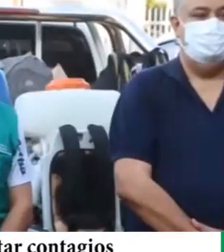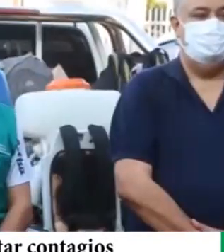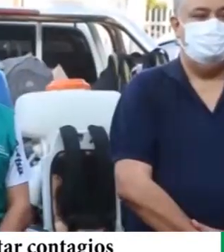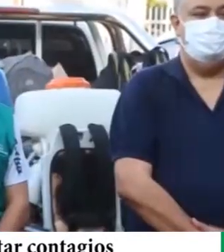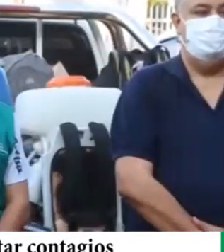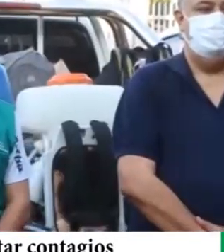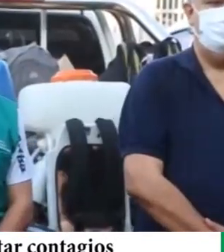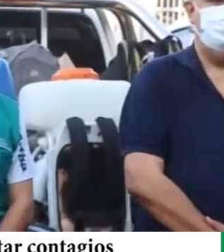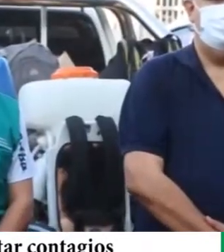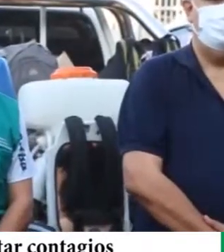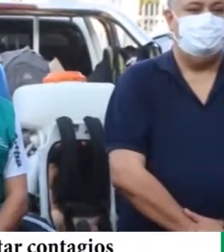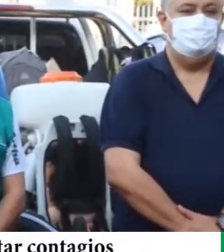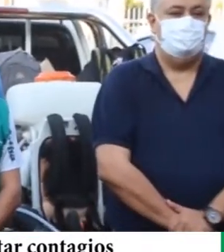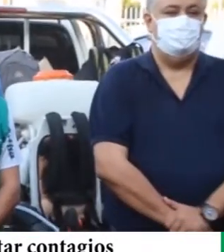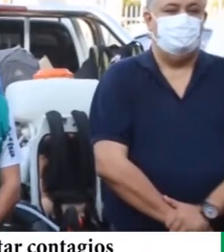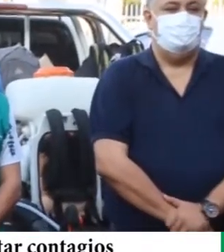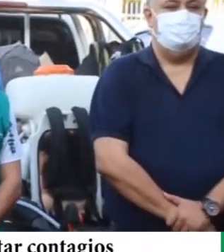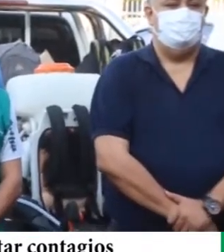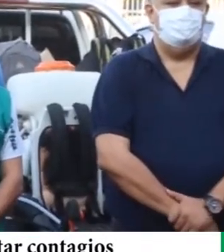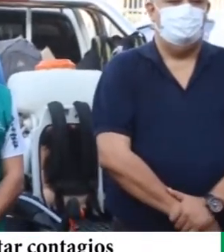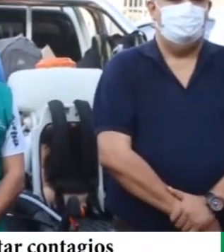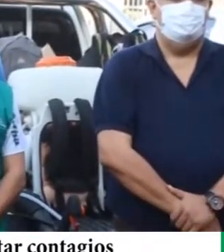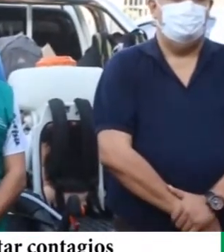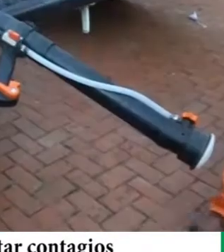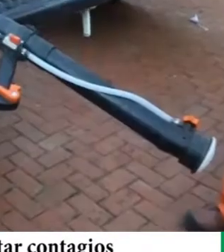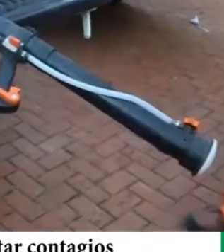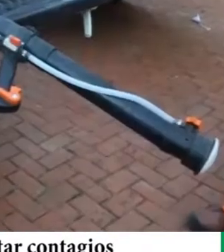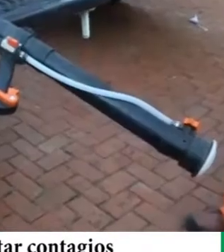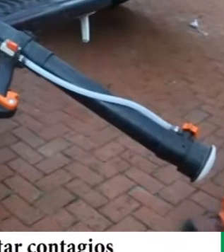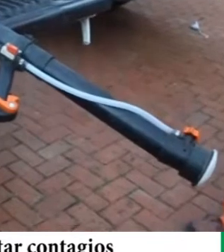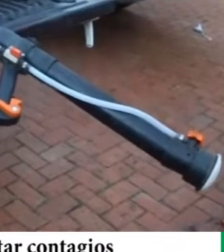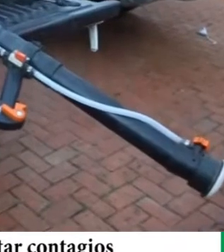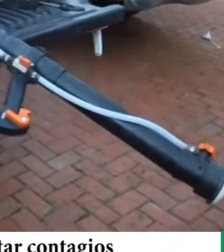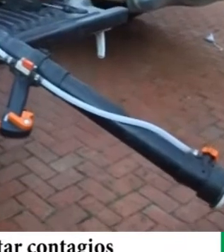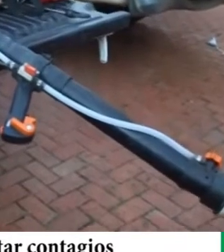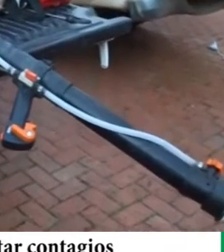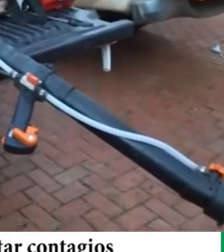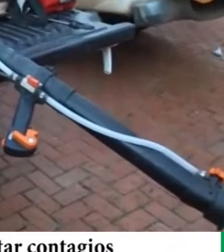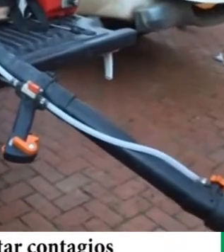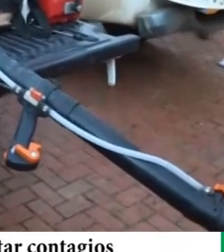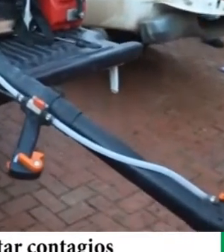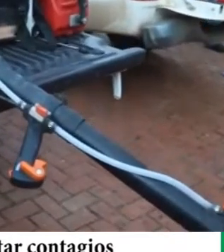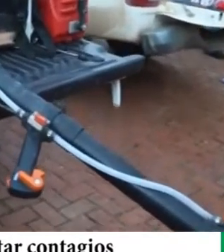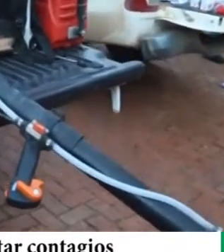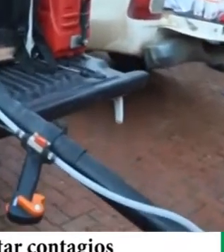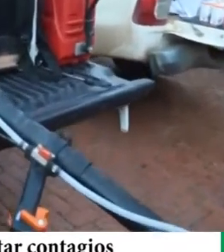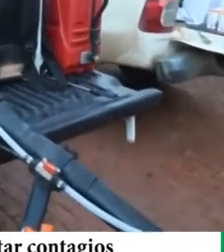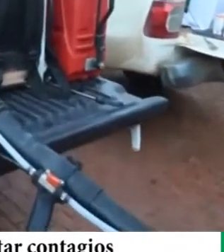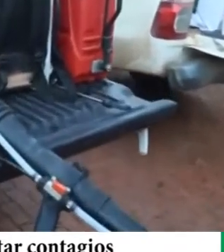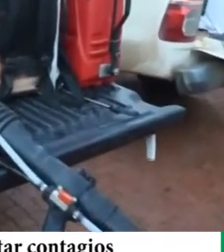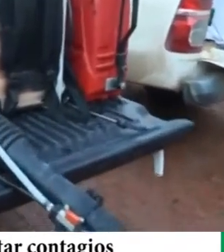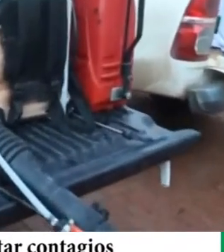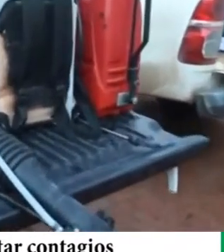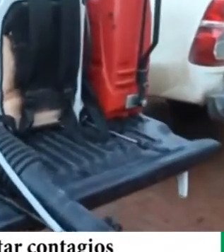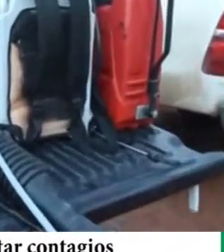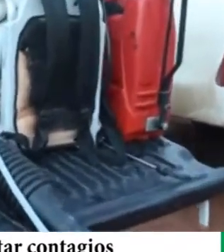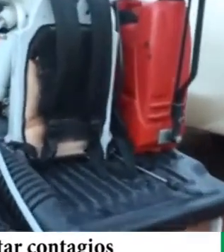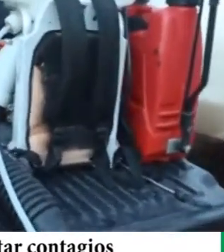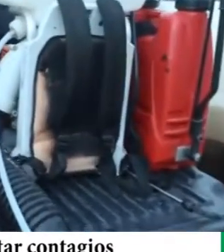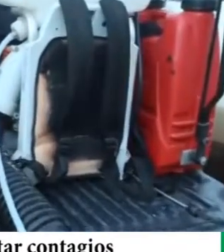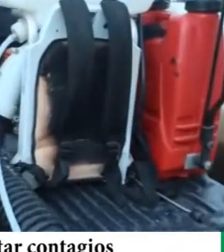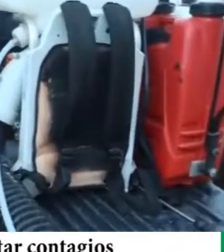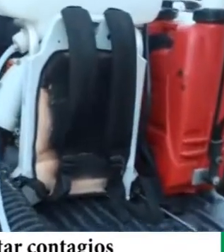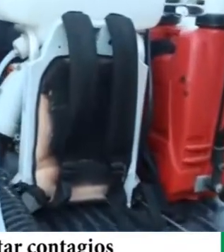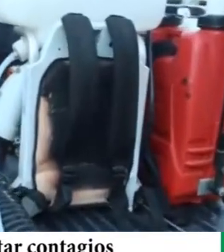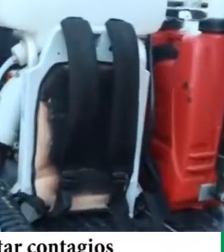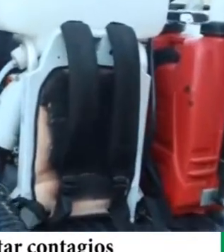saliendo al municipio de San Matías para poder también atender en este municipio que lo requiere bastante ha subido mucho